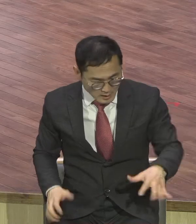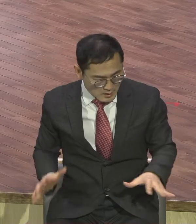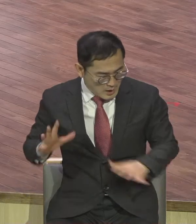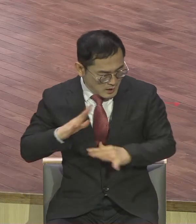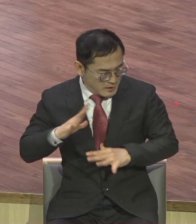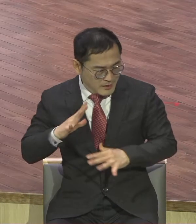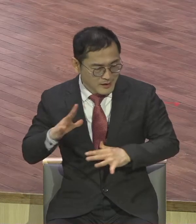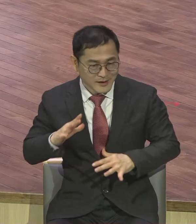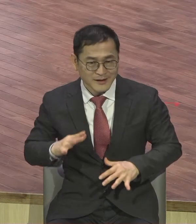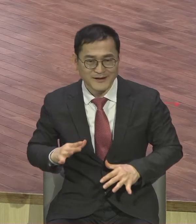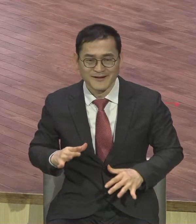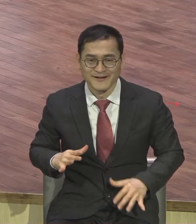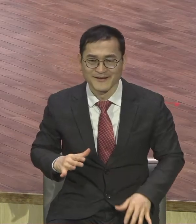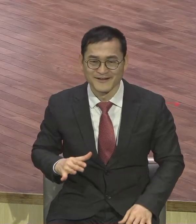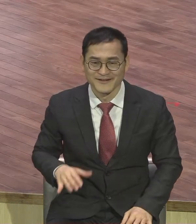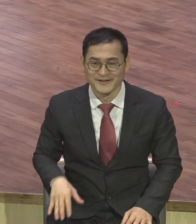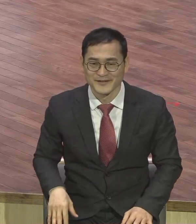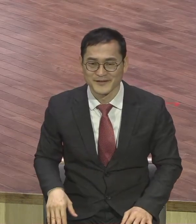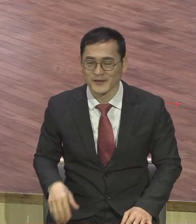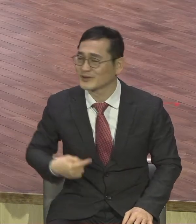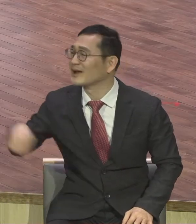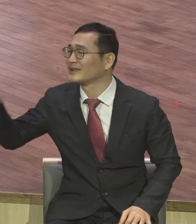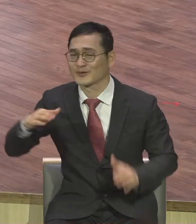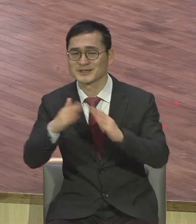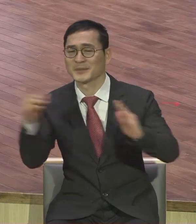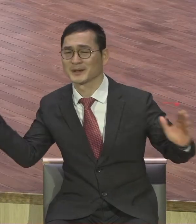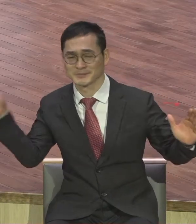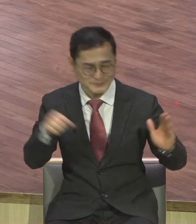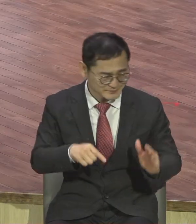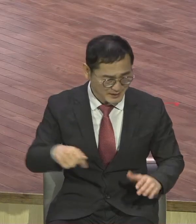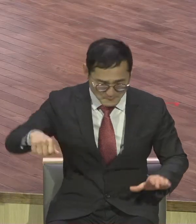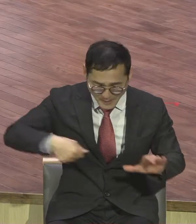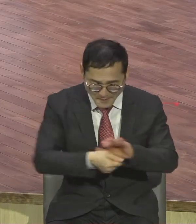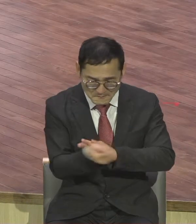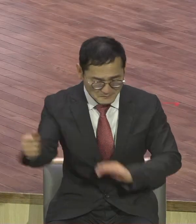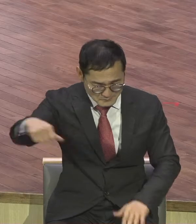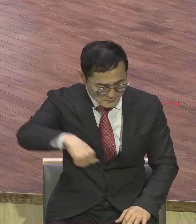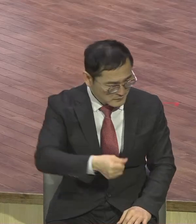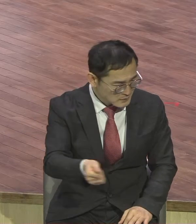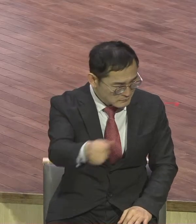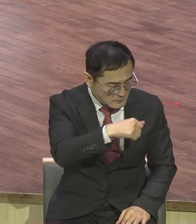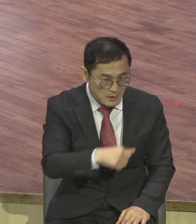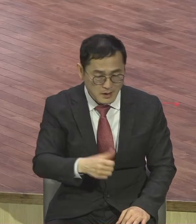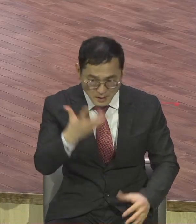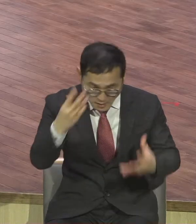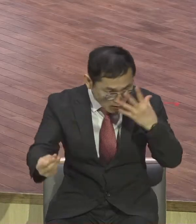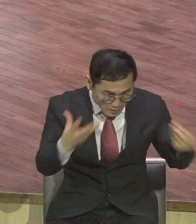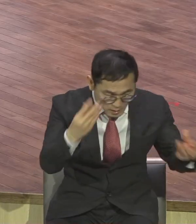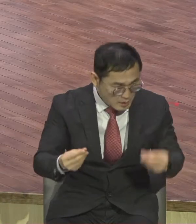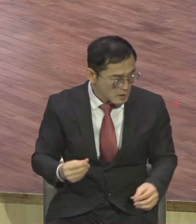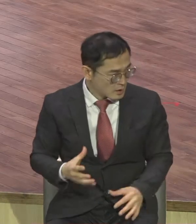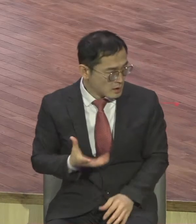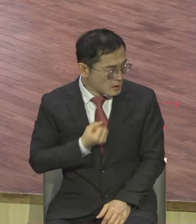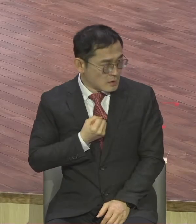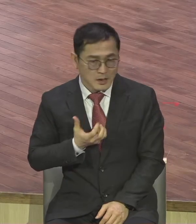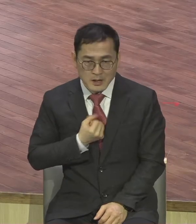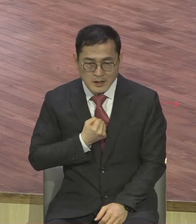밖에 나갔다가 어디 갔다가 들어오면 뱀이 막 왔다 어떻게 살아 이래가 그리 말을 할 줄 모르지 이러니까